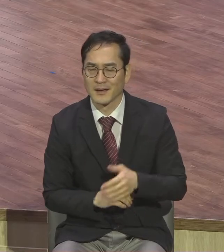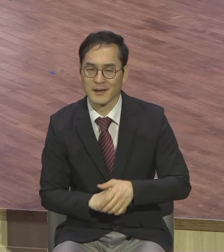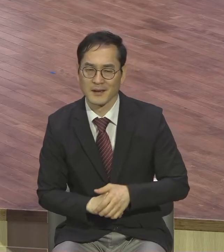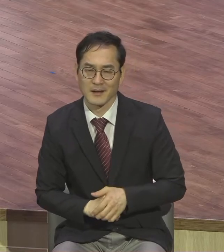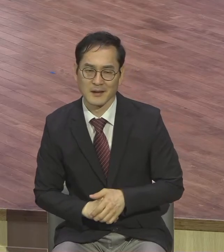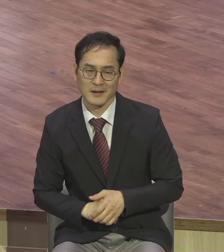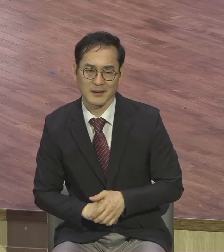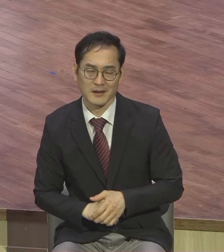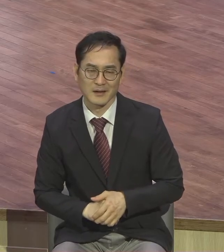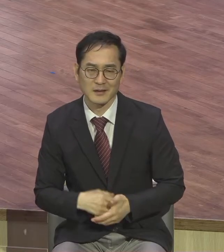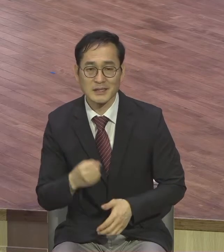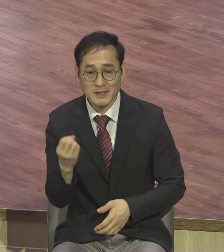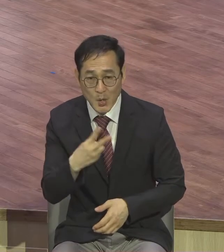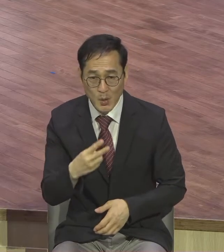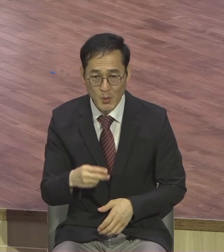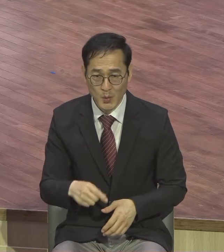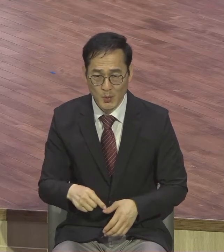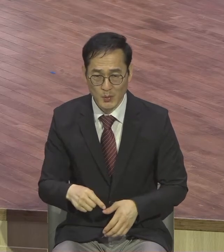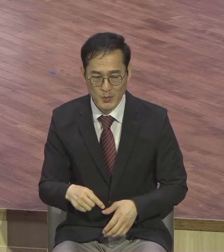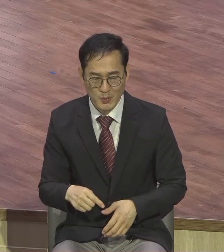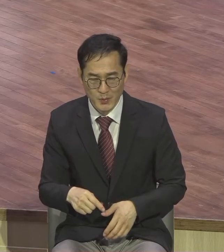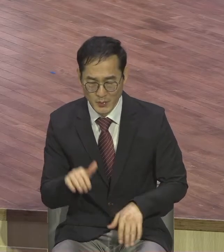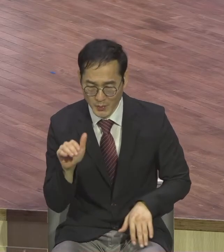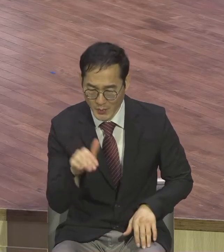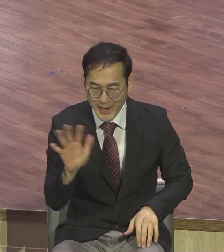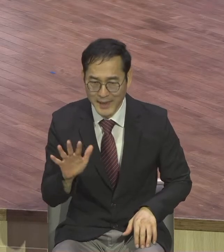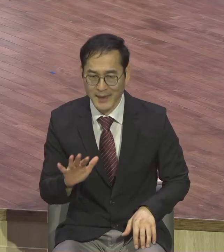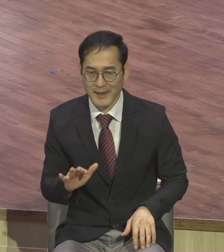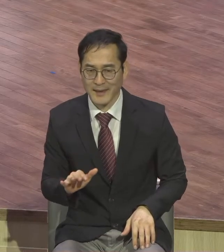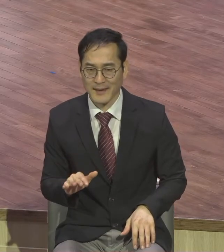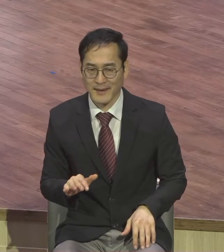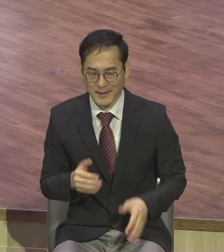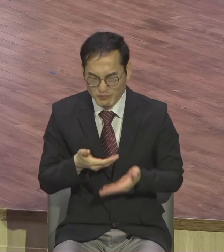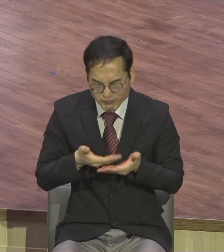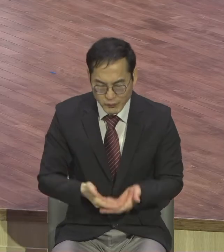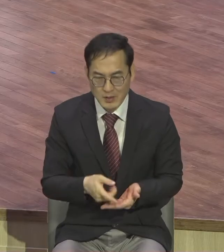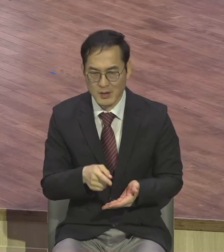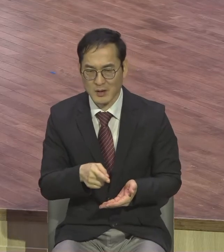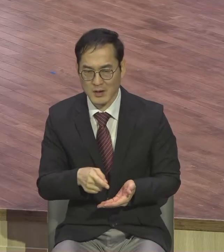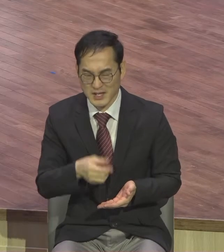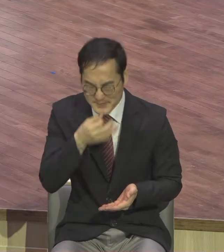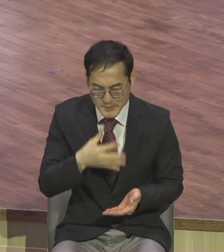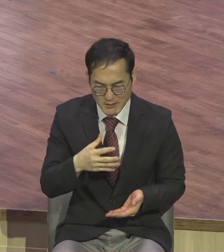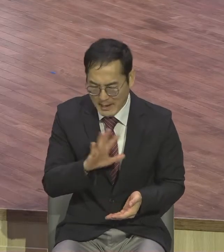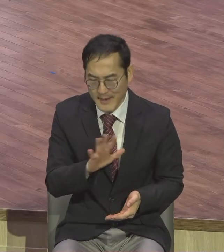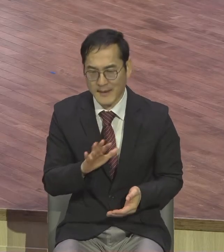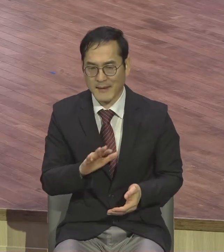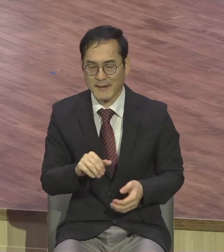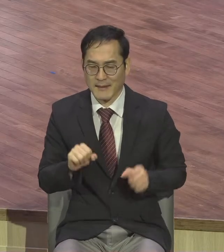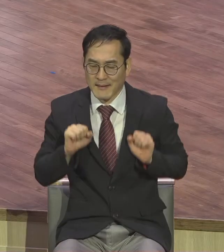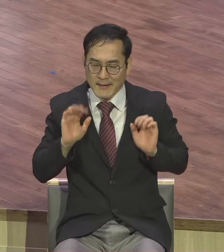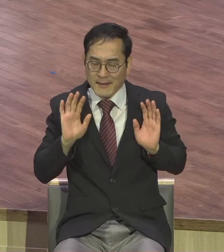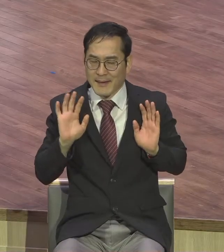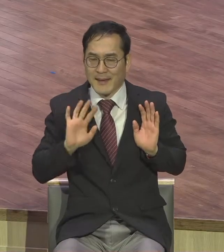이들의 손가락 하나 깎아가지 않으면서 백성들에게 무거운 율법의 짐을 지워줘서 이런 것들도